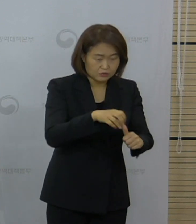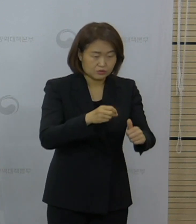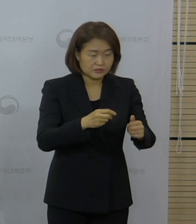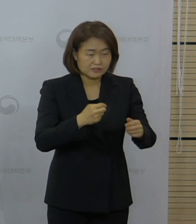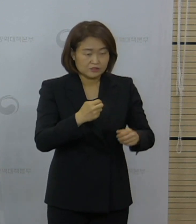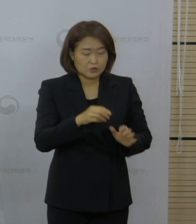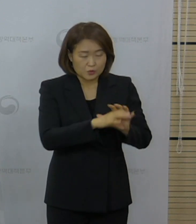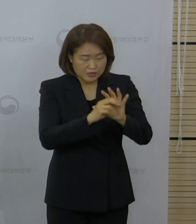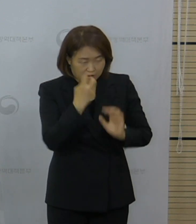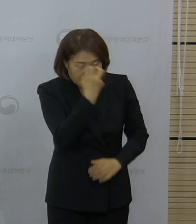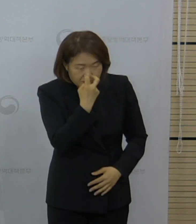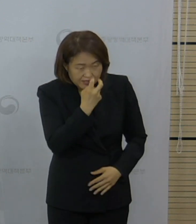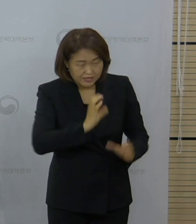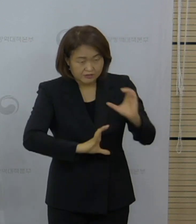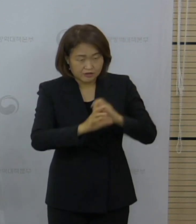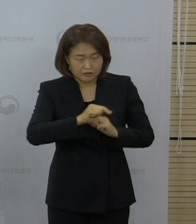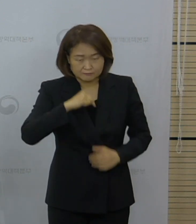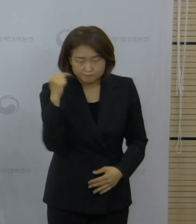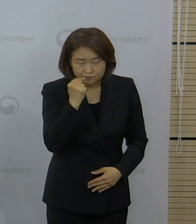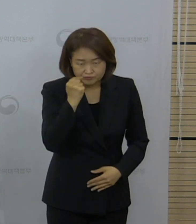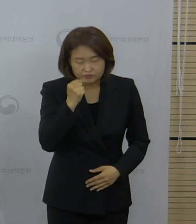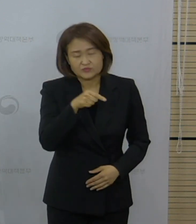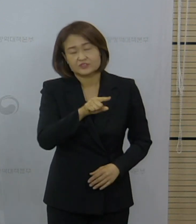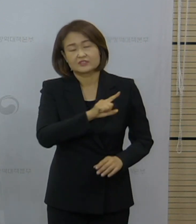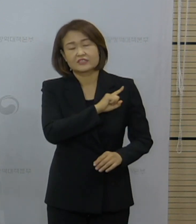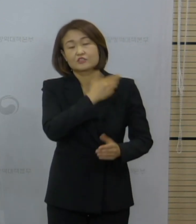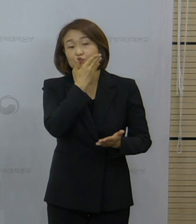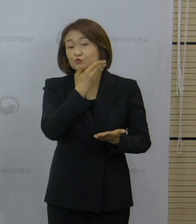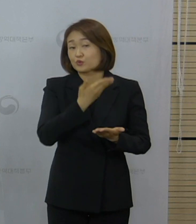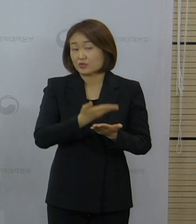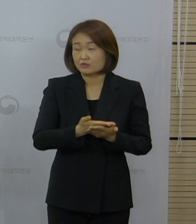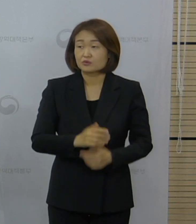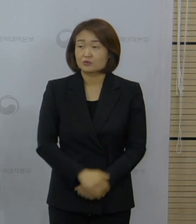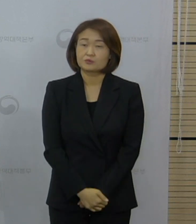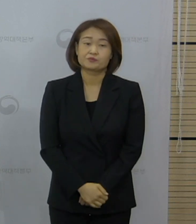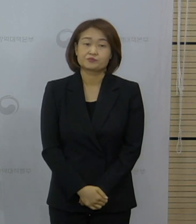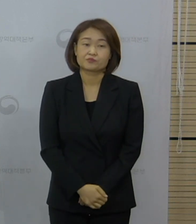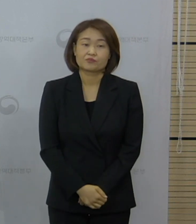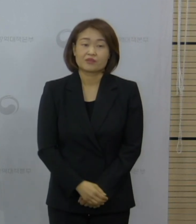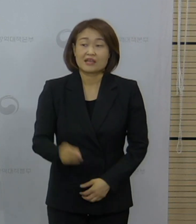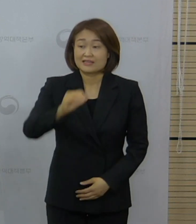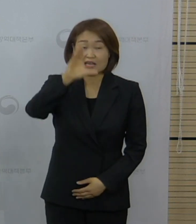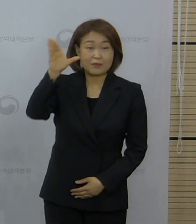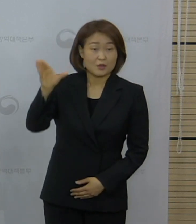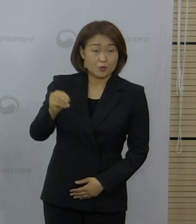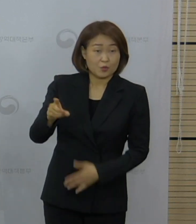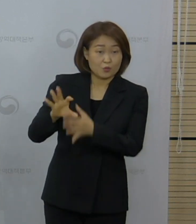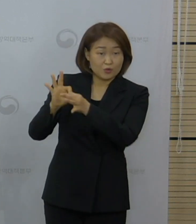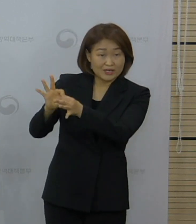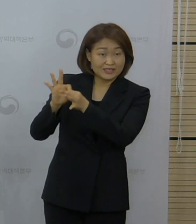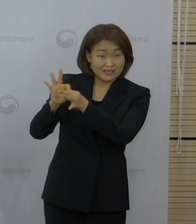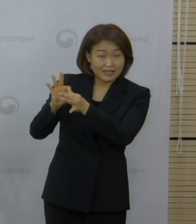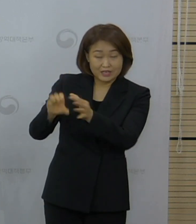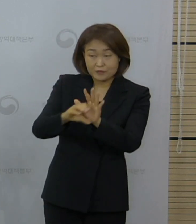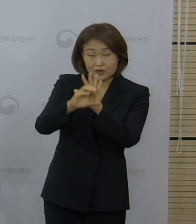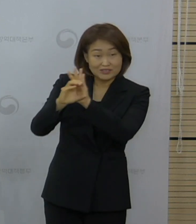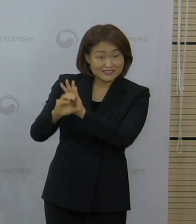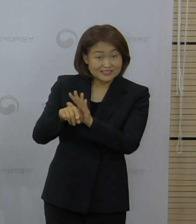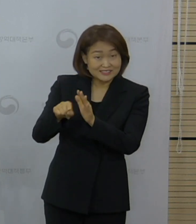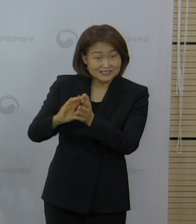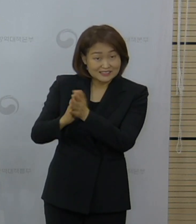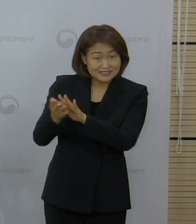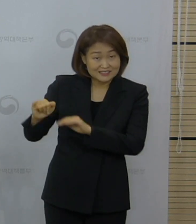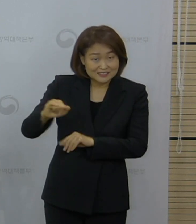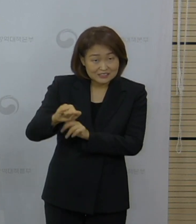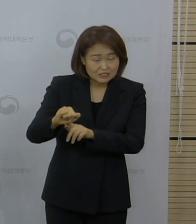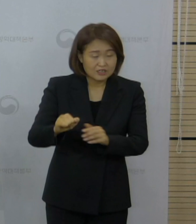강화하고 있습니다. 덧붙여서 아까 말씀 주신 질문 관련돼가지고 남아공 변이 관련 건은 서울에서 있었던 보도자료 11쪽에